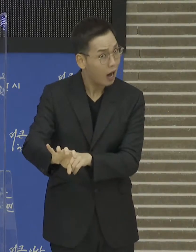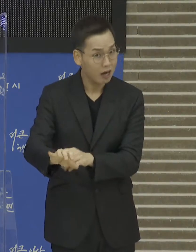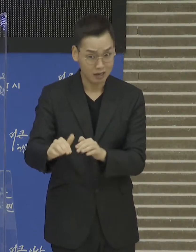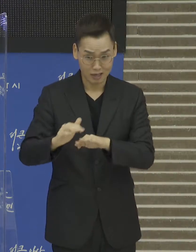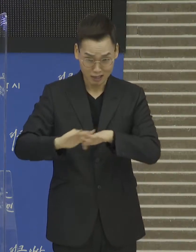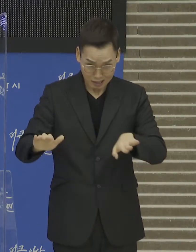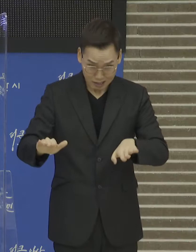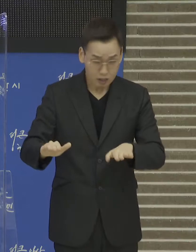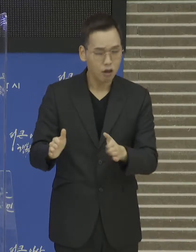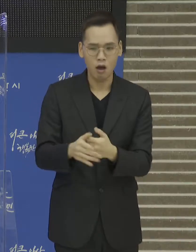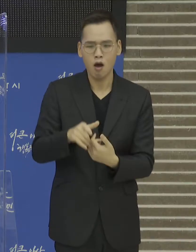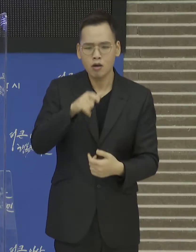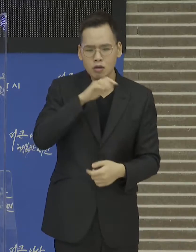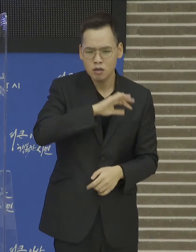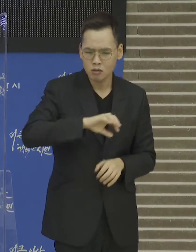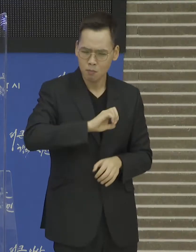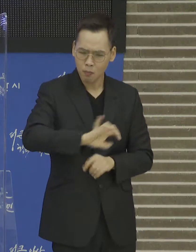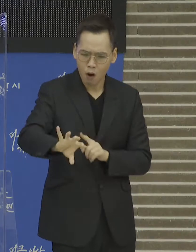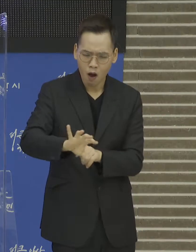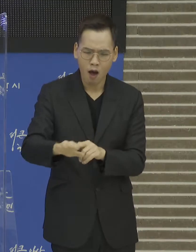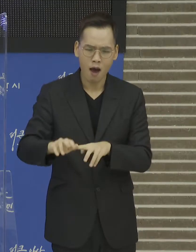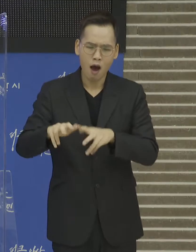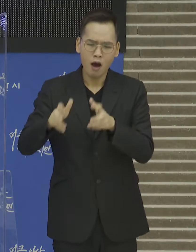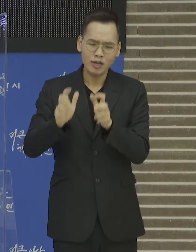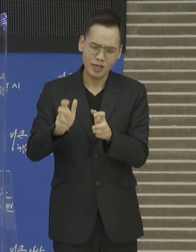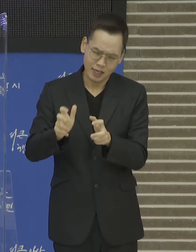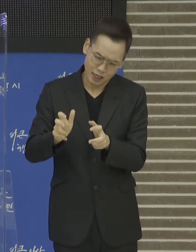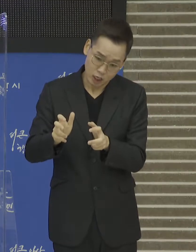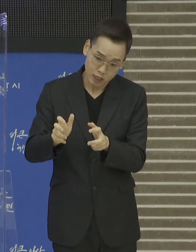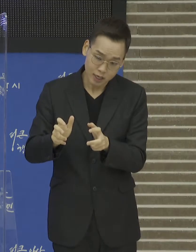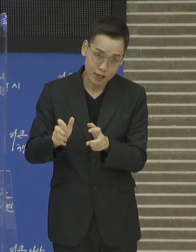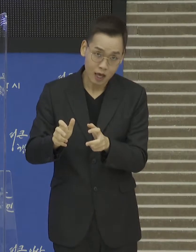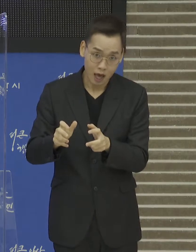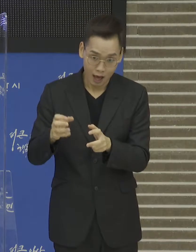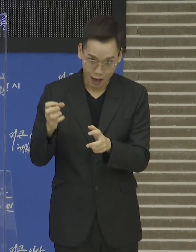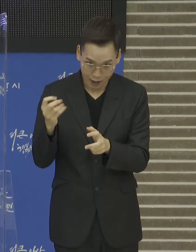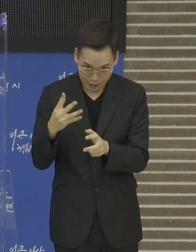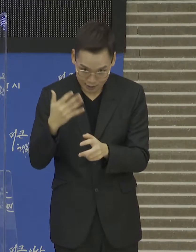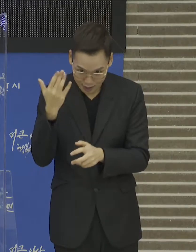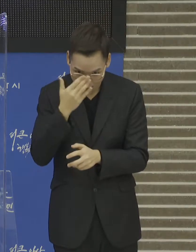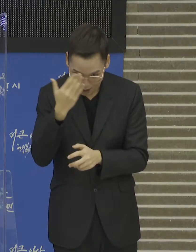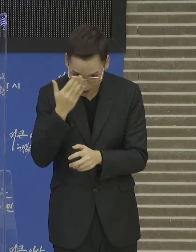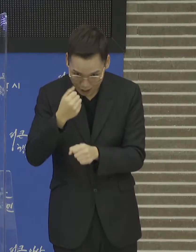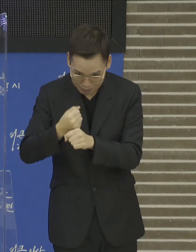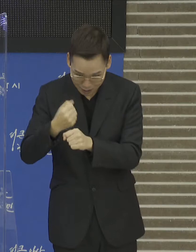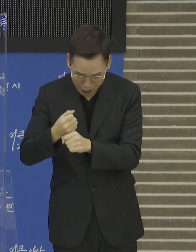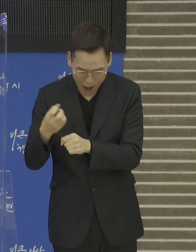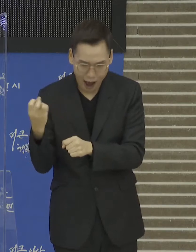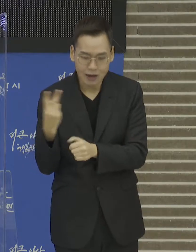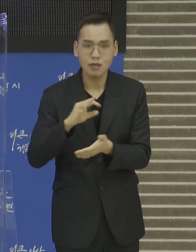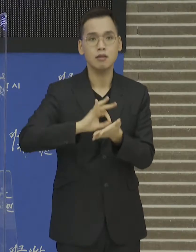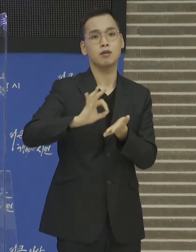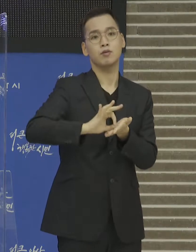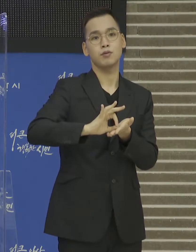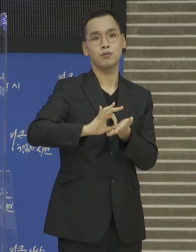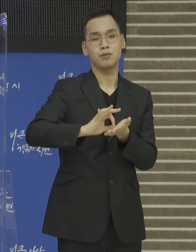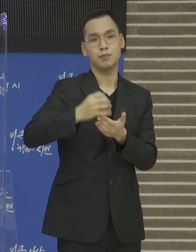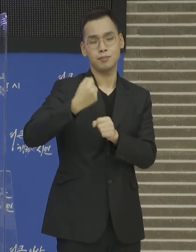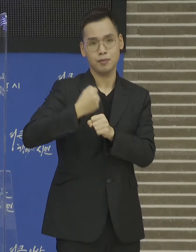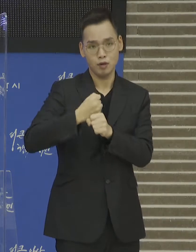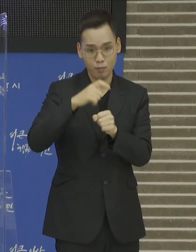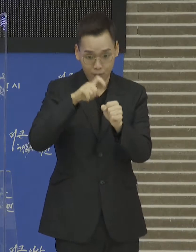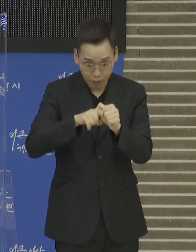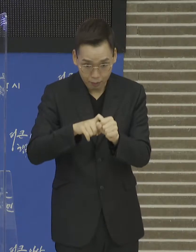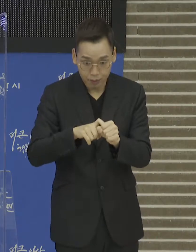하수처리소와 항정 디스플레이 폐수처리소에 대한 재 이용 사업을 추진 중에 있으며 각각 2022년과